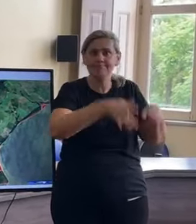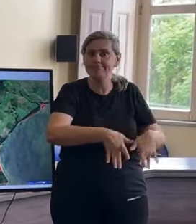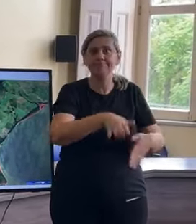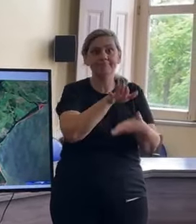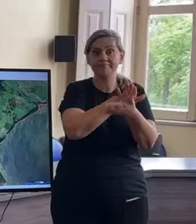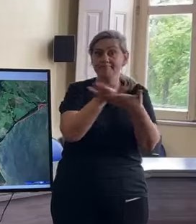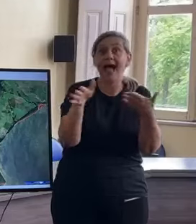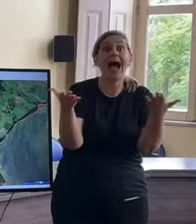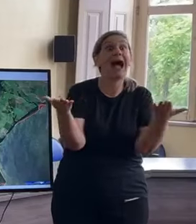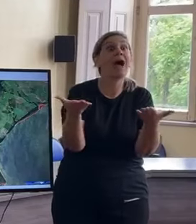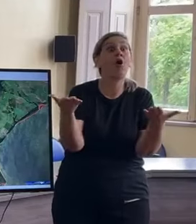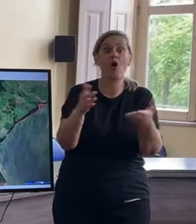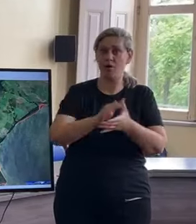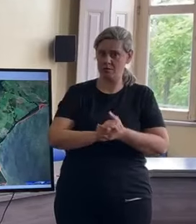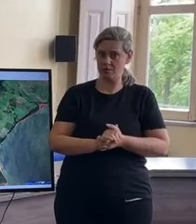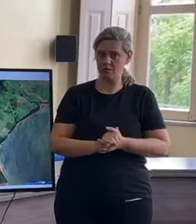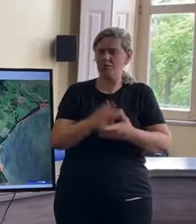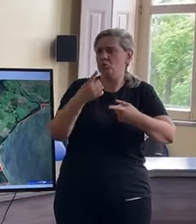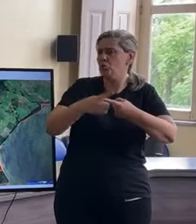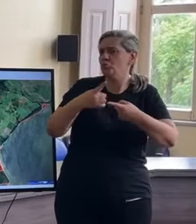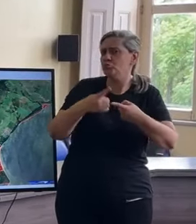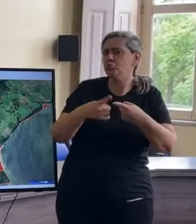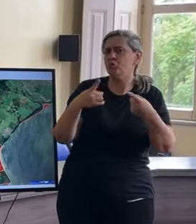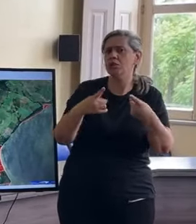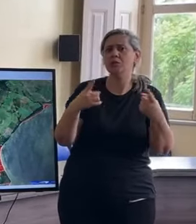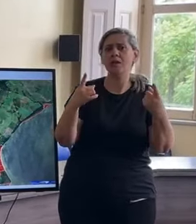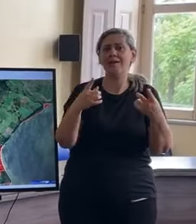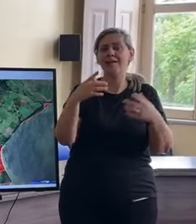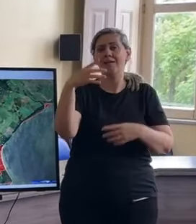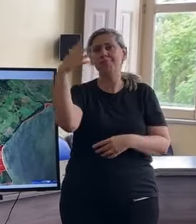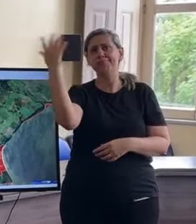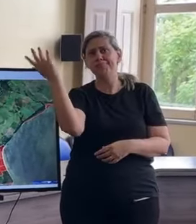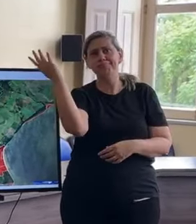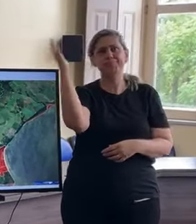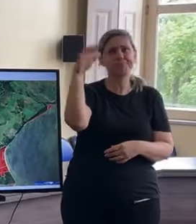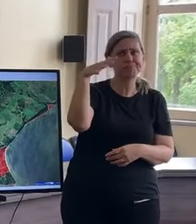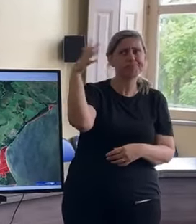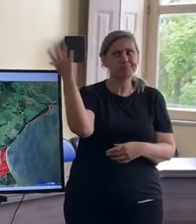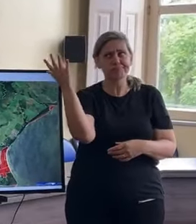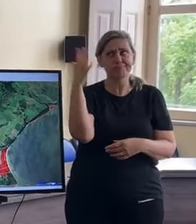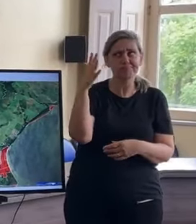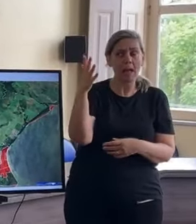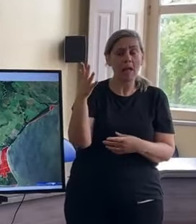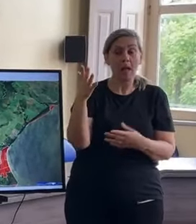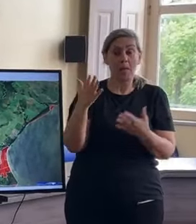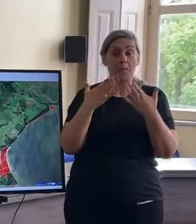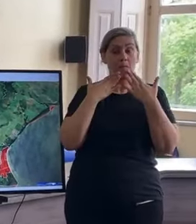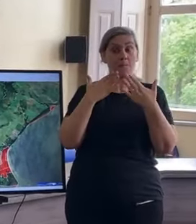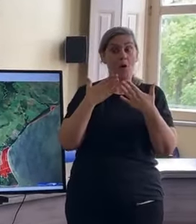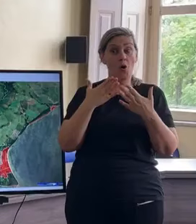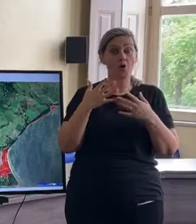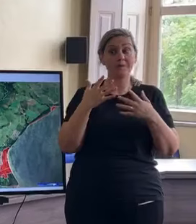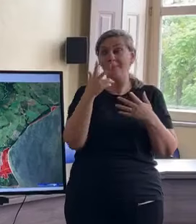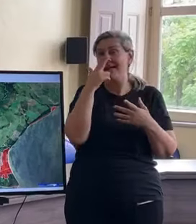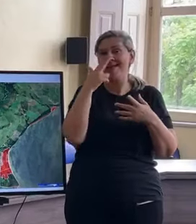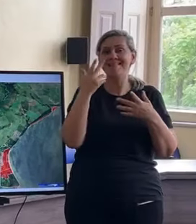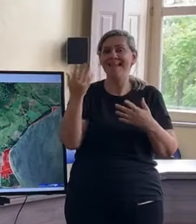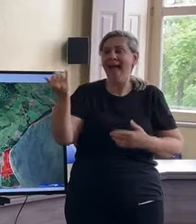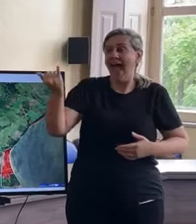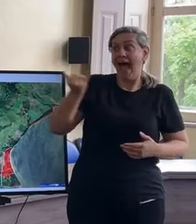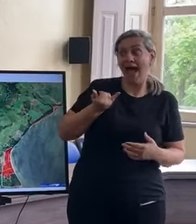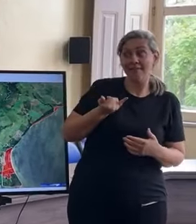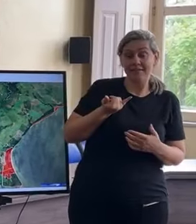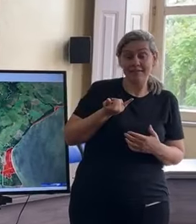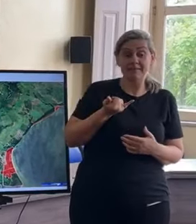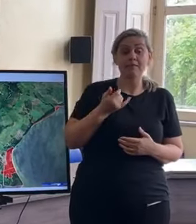partir desse momento. Porque a natureza, gente, está nos dando uma oportunidade. Hoje, nós estamos vendo as águas